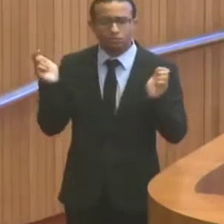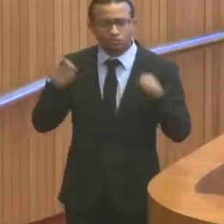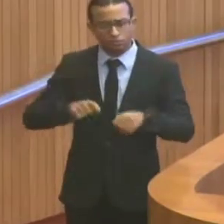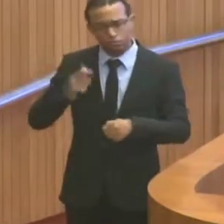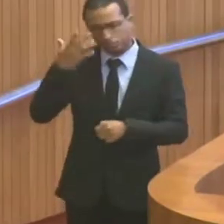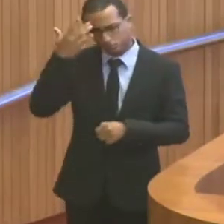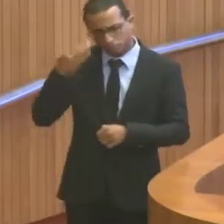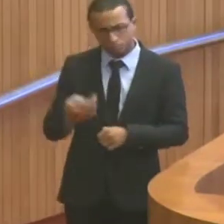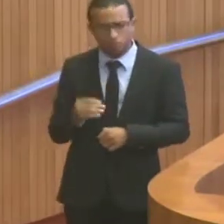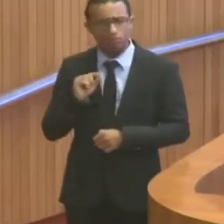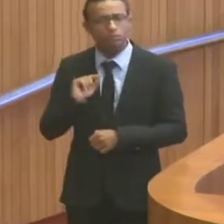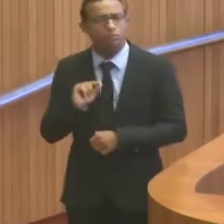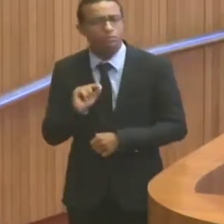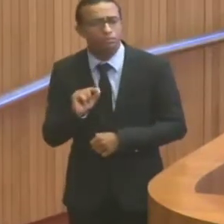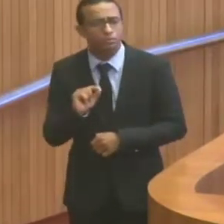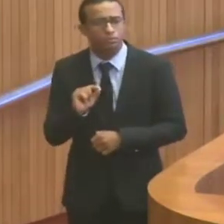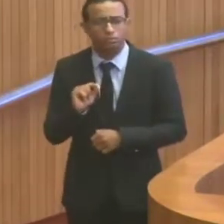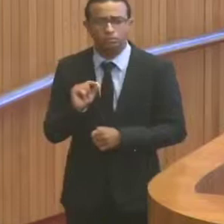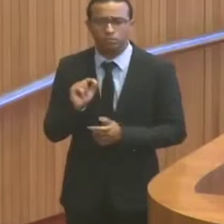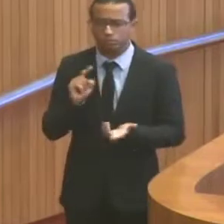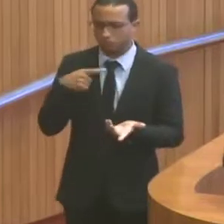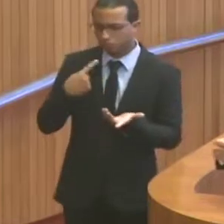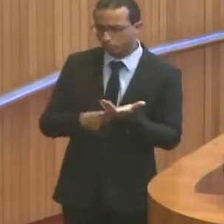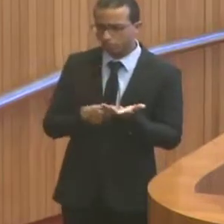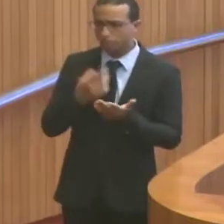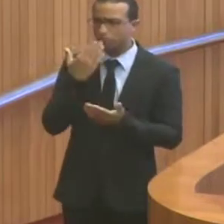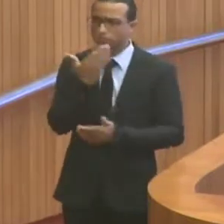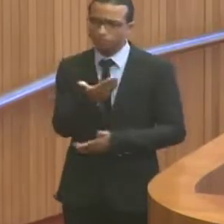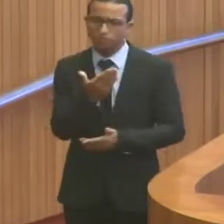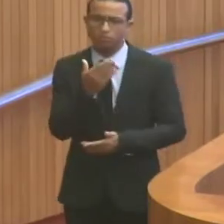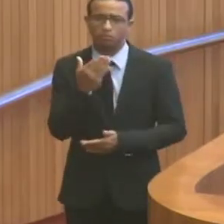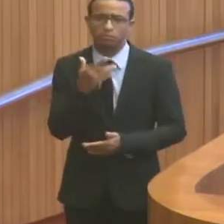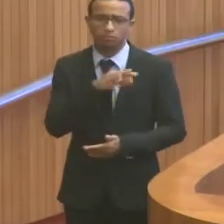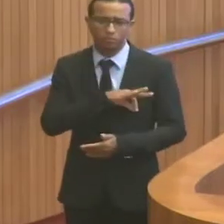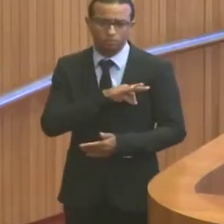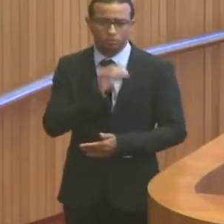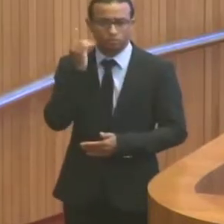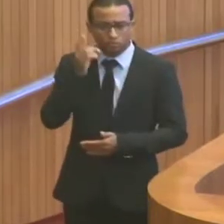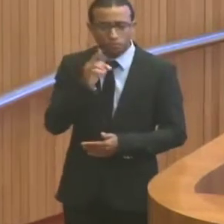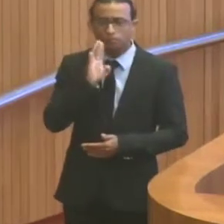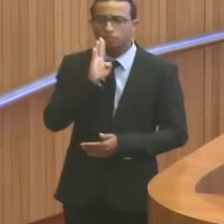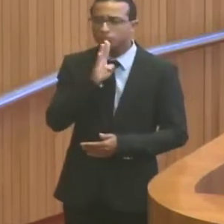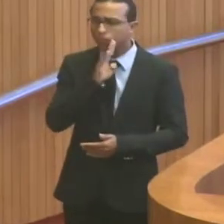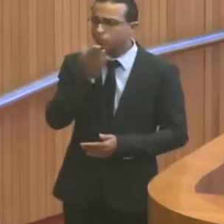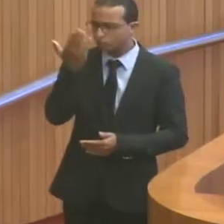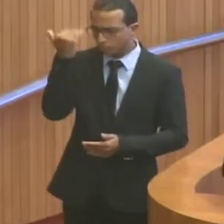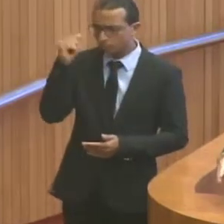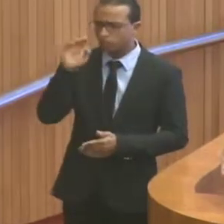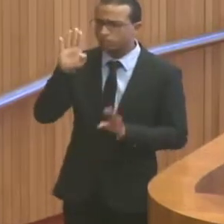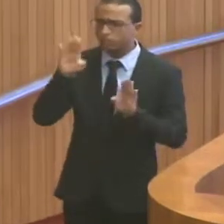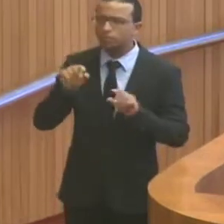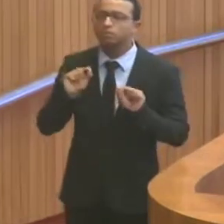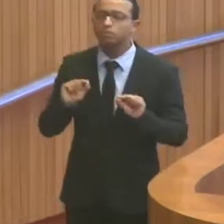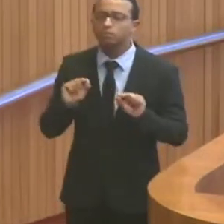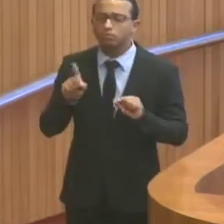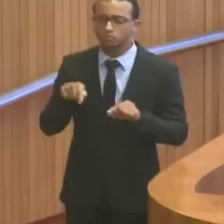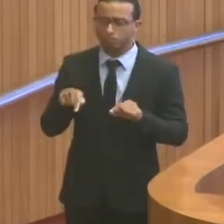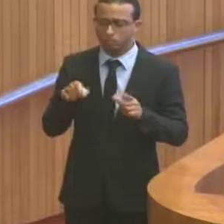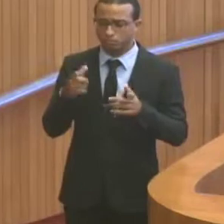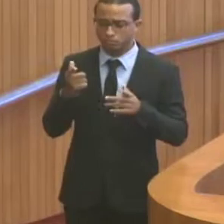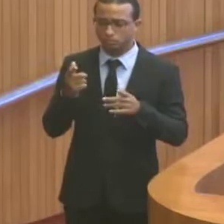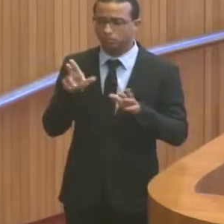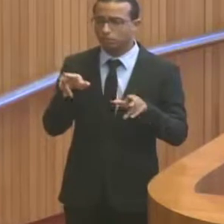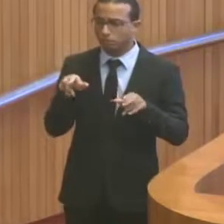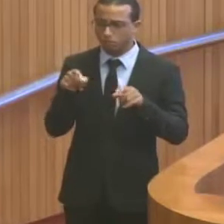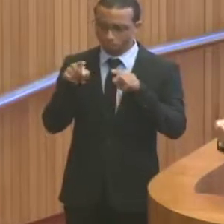e entender que construção de reivindicações salariais, o deputado Bira muito bem conhece bem disso, é uma pirâmide, não é um